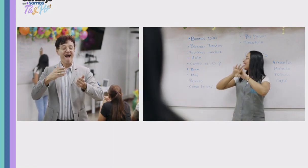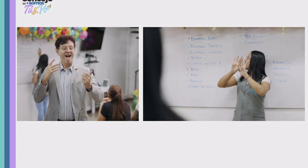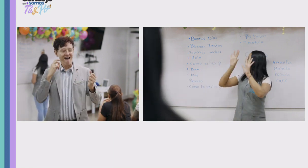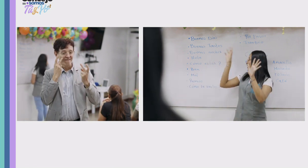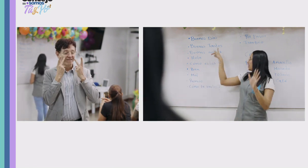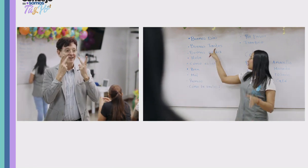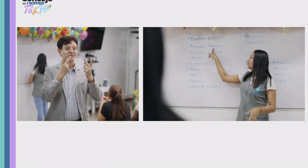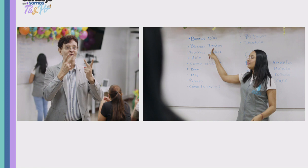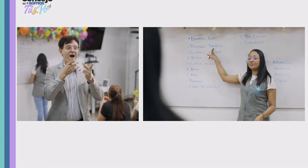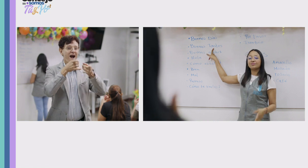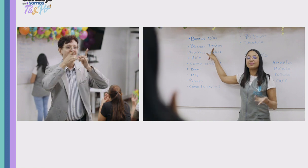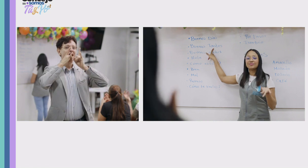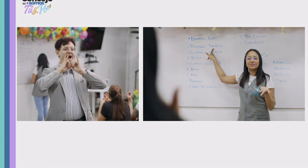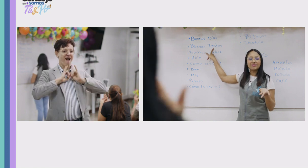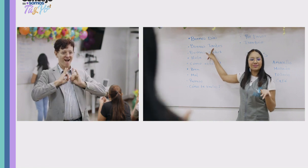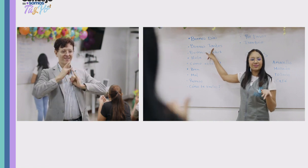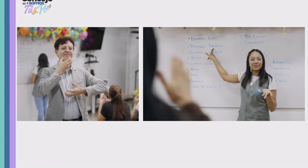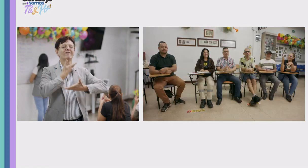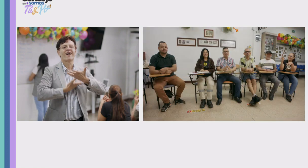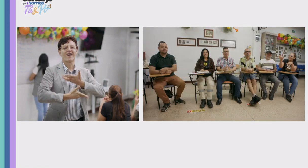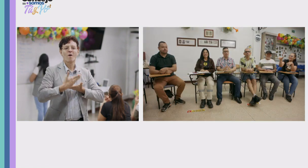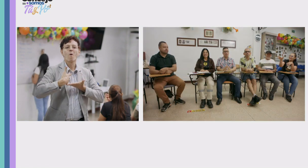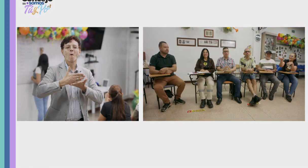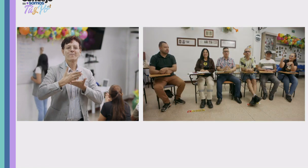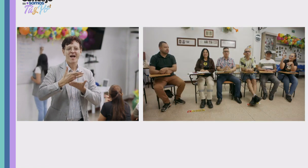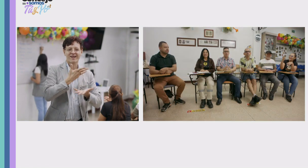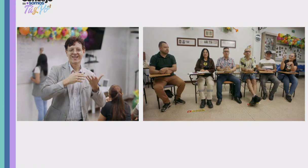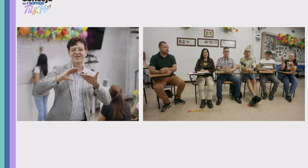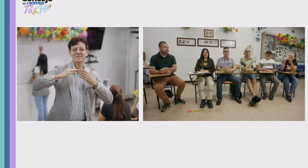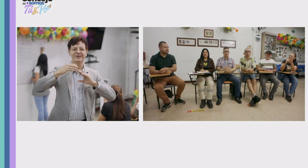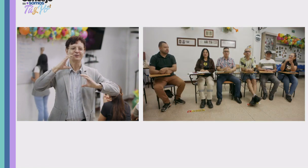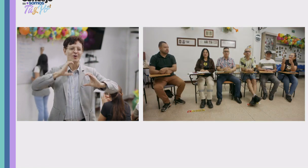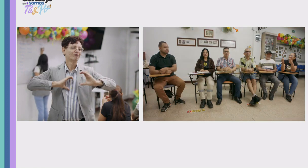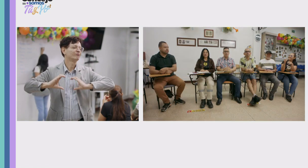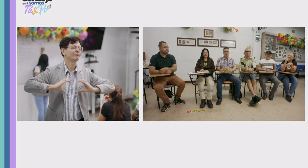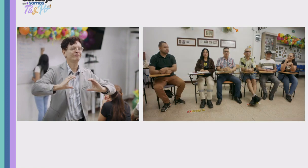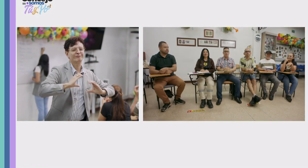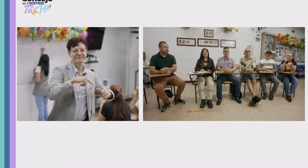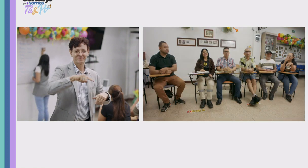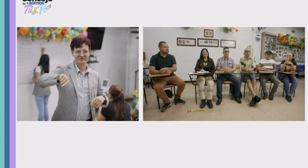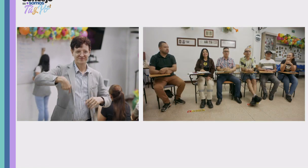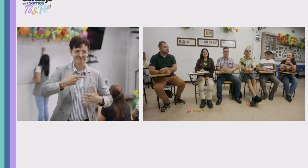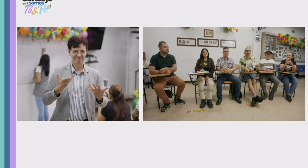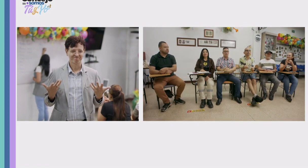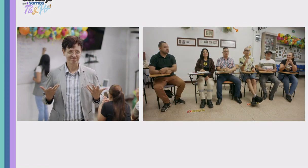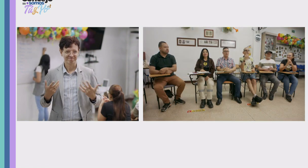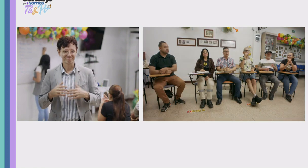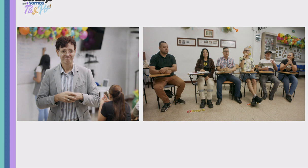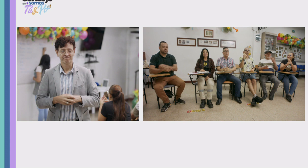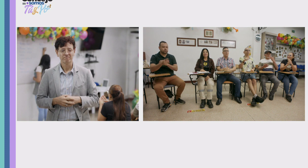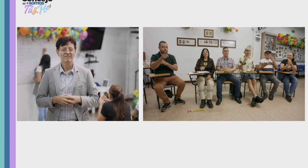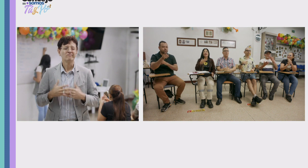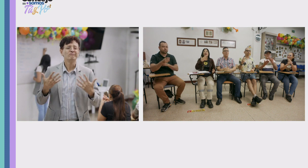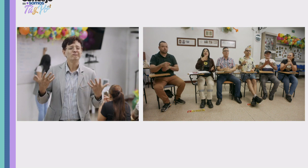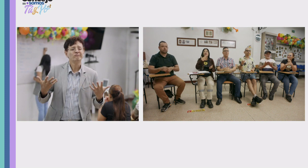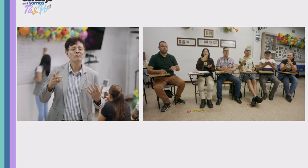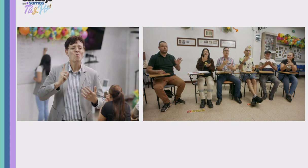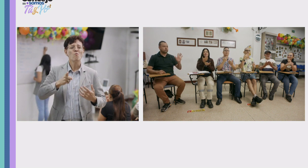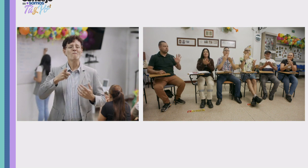también y en ASANSO podemos compartir y comunicarnos entre nosotros y relacionarnos y